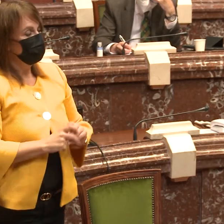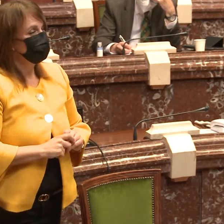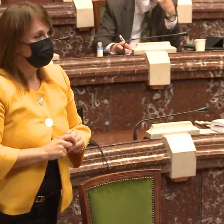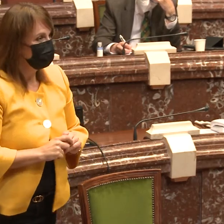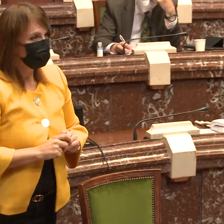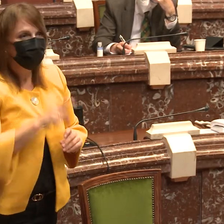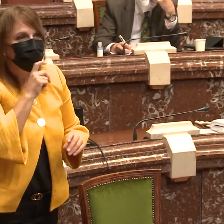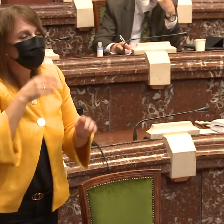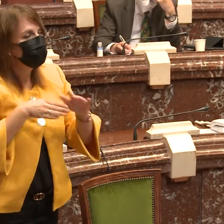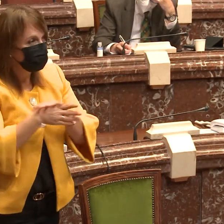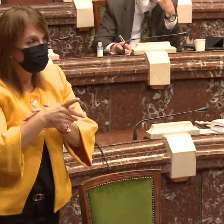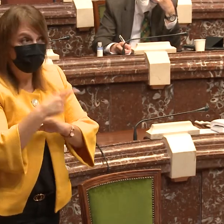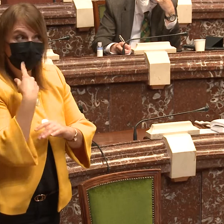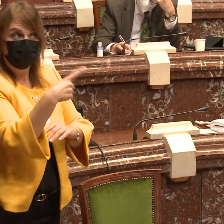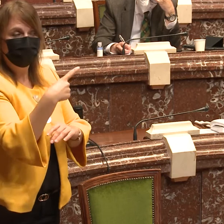museos, teatro…,